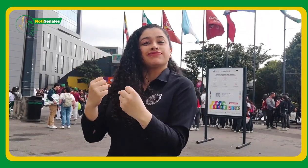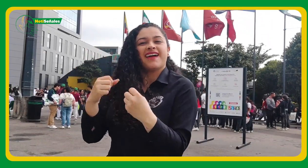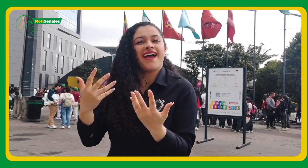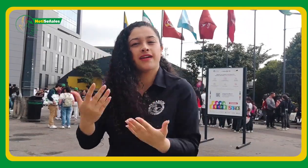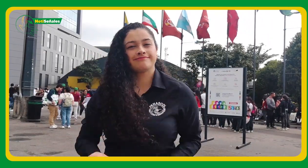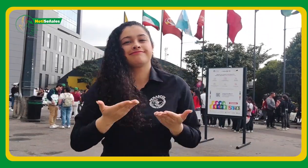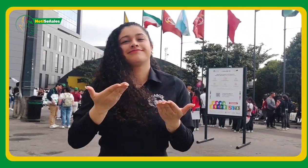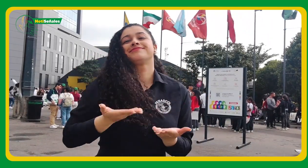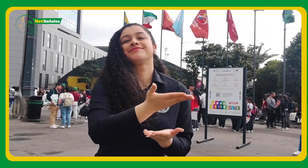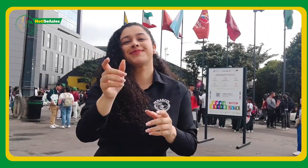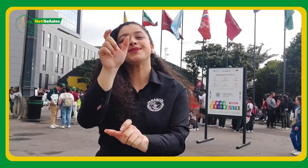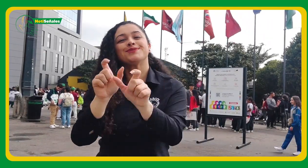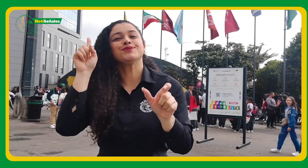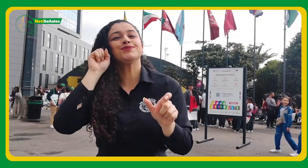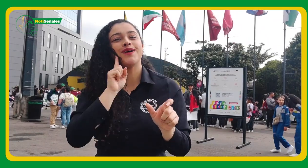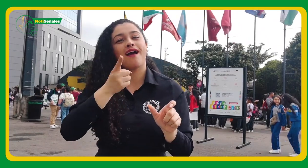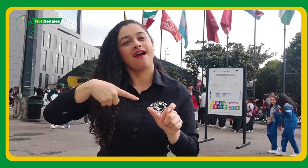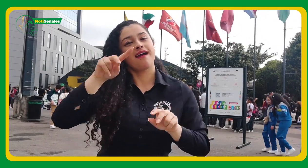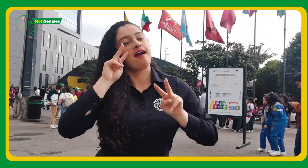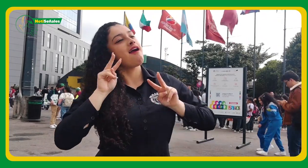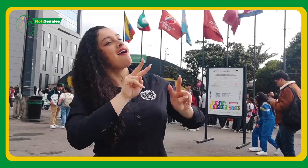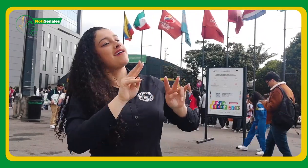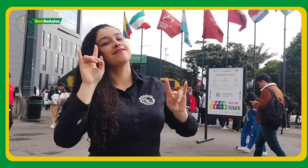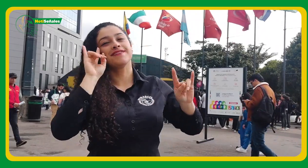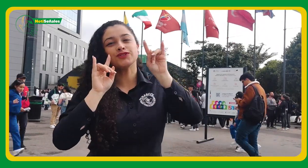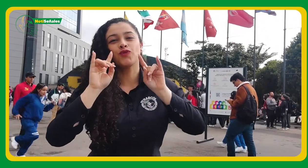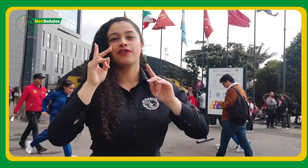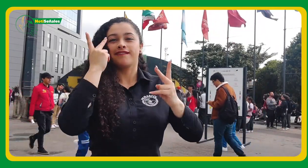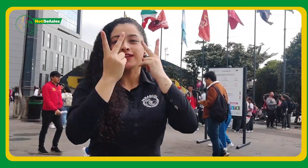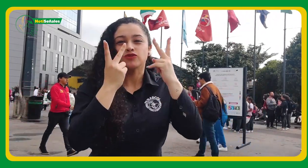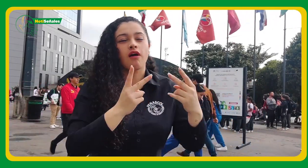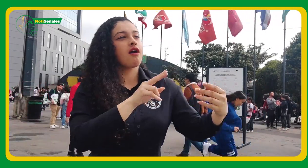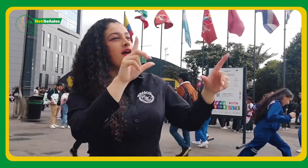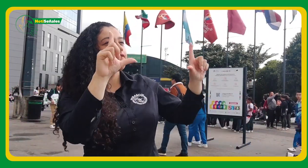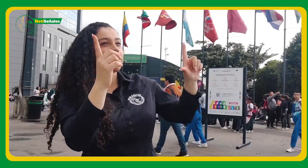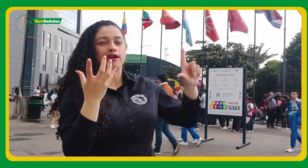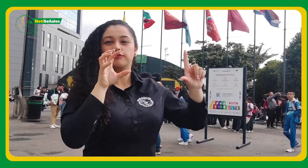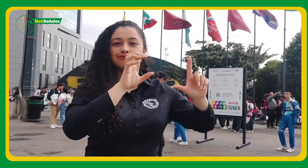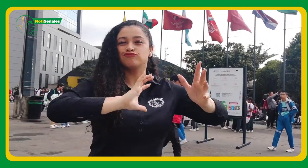lo que permitirá a las personas sordas acceder a la información de manera satisfactoria.